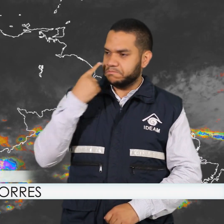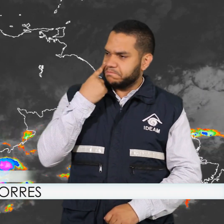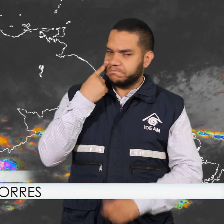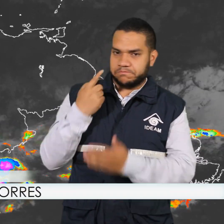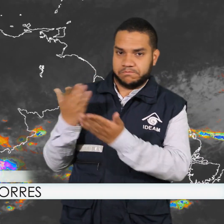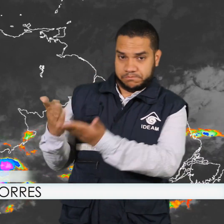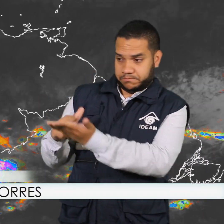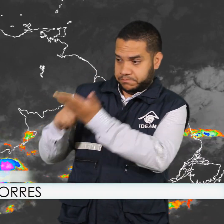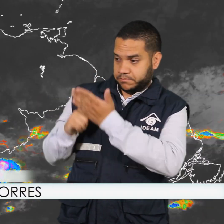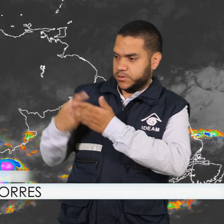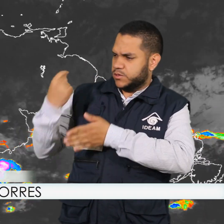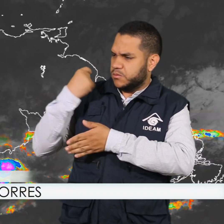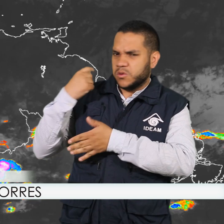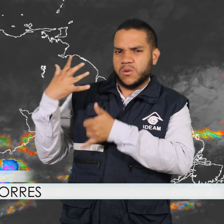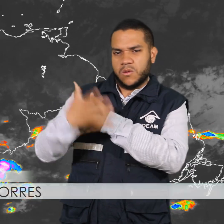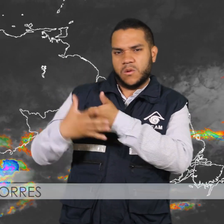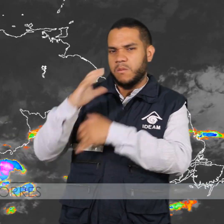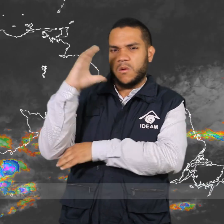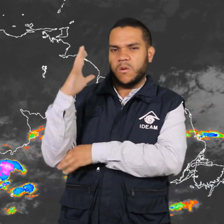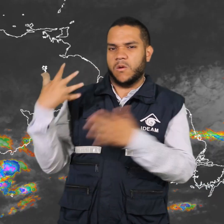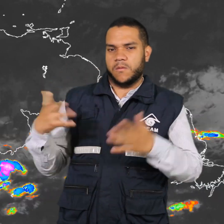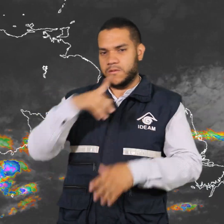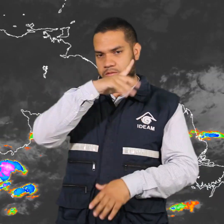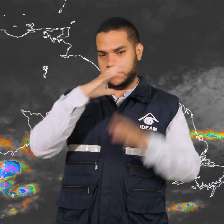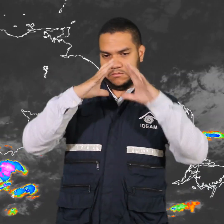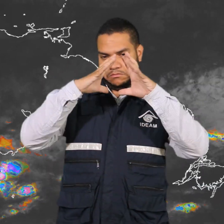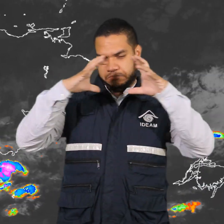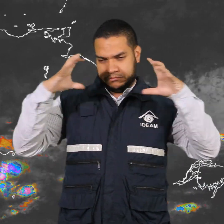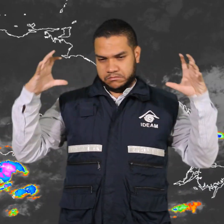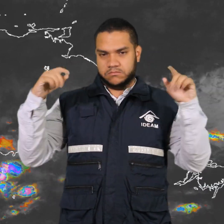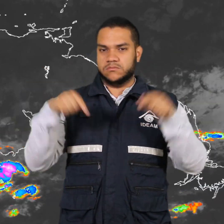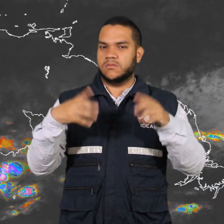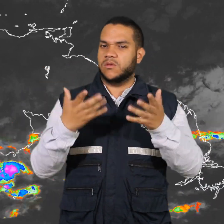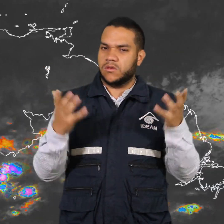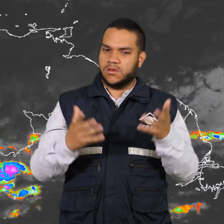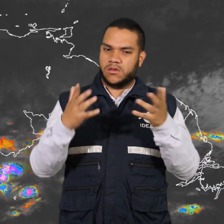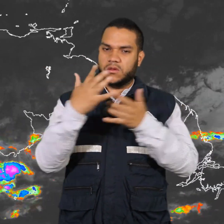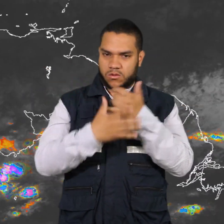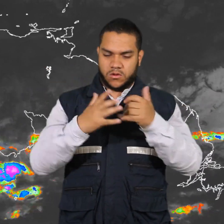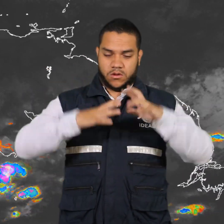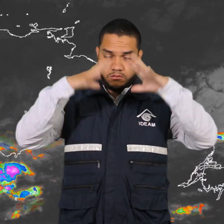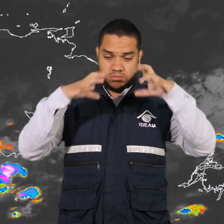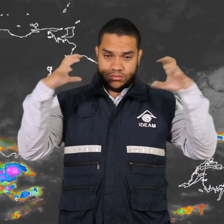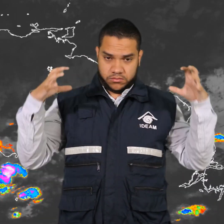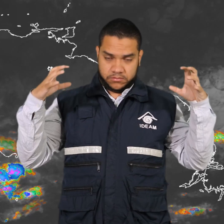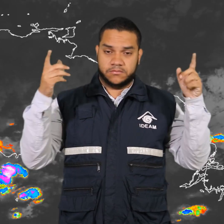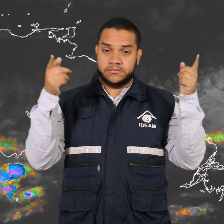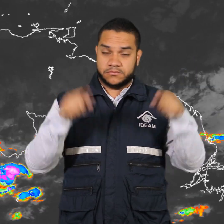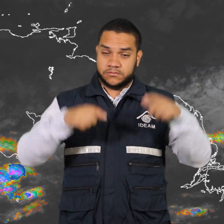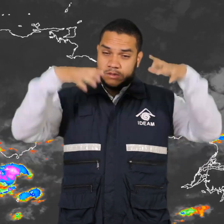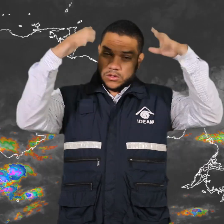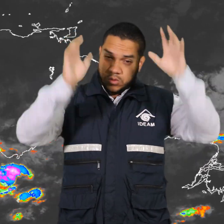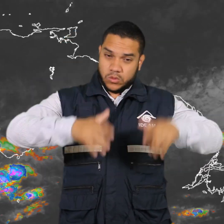últimas imágenes de satélite, se han dado condiciones de cielo mayormente cubierto en amplios sectores del país. Se han presentado